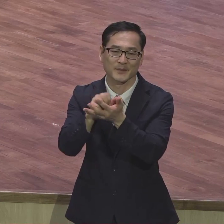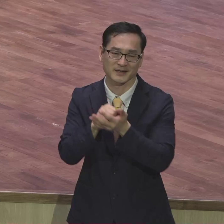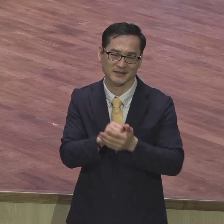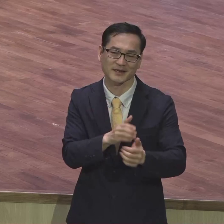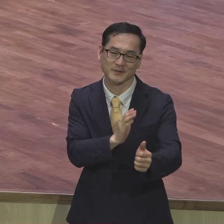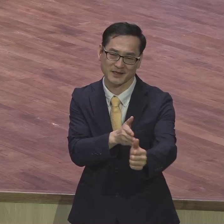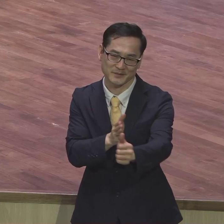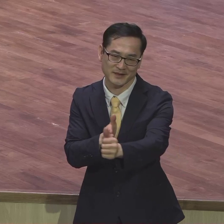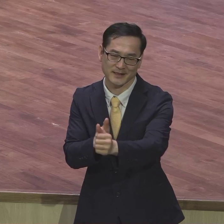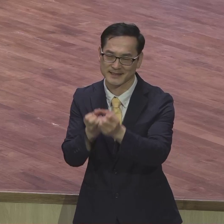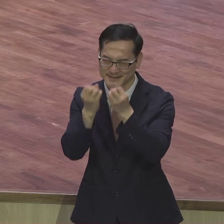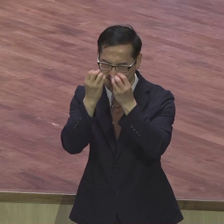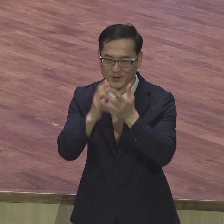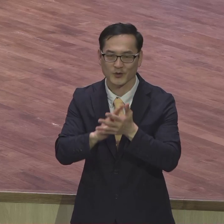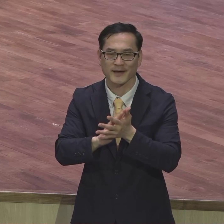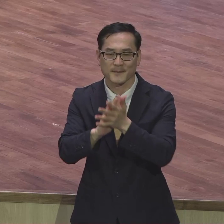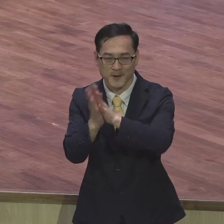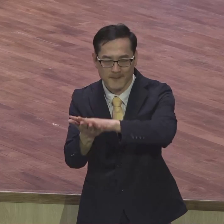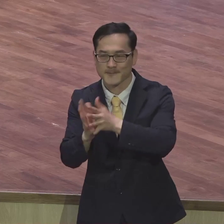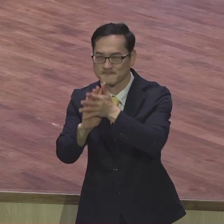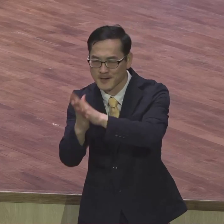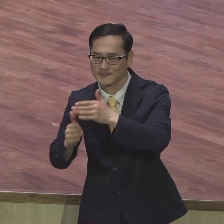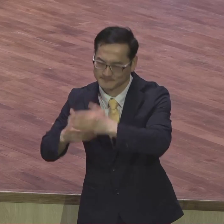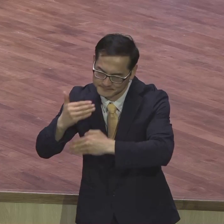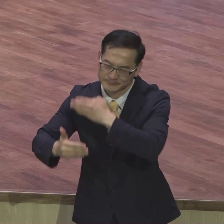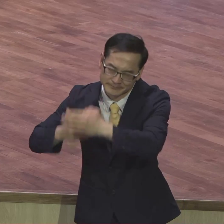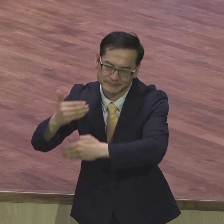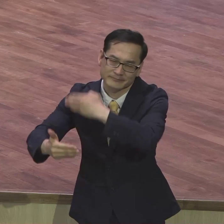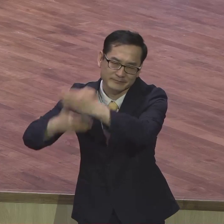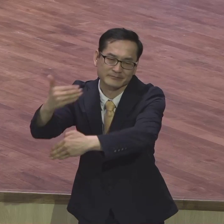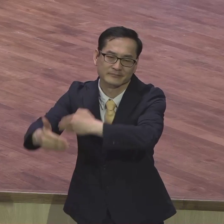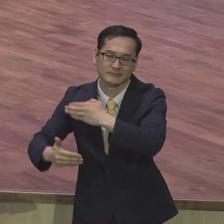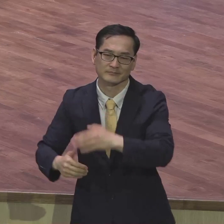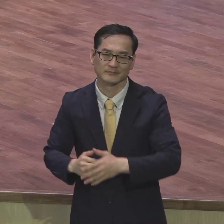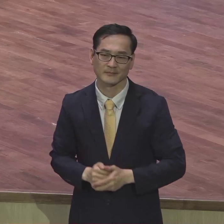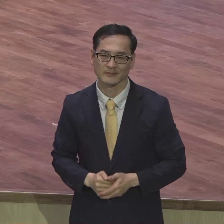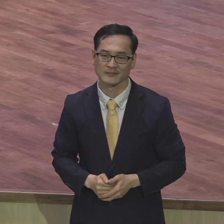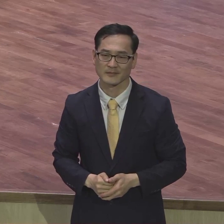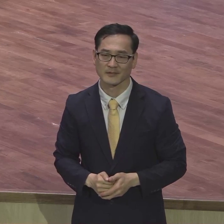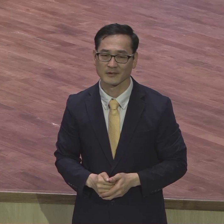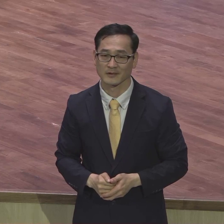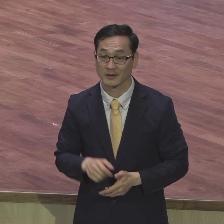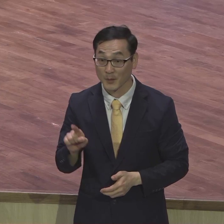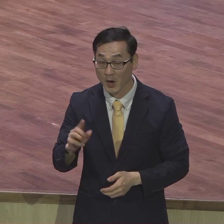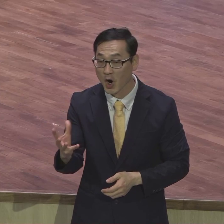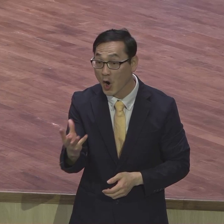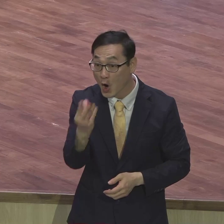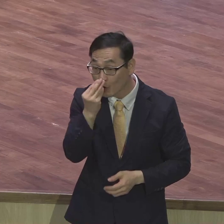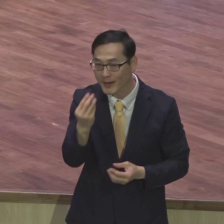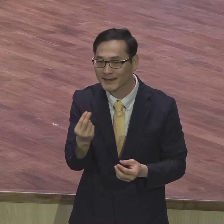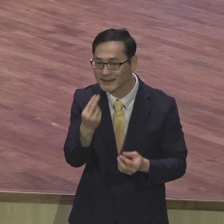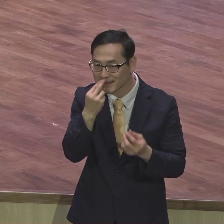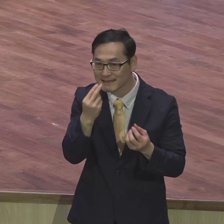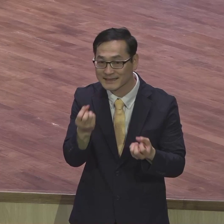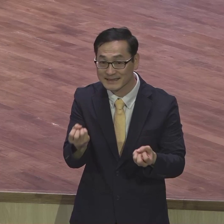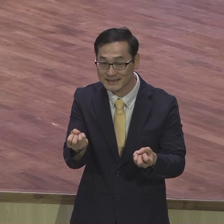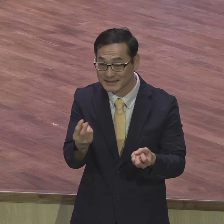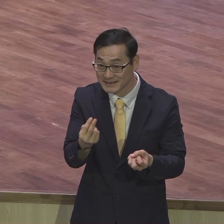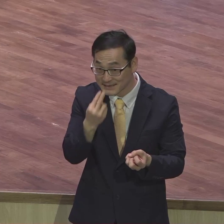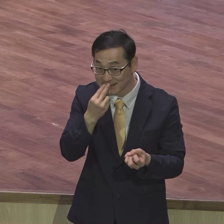변화 새로운 변화 새로운 변화 이것이 뭐요 거룩한 산재물입니다 새로운 변화 거룩한 산재물